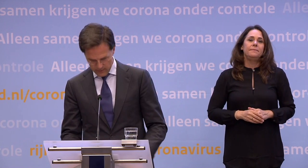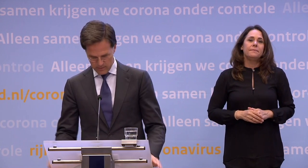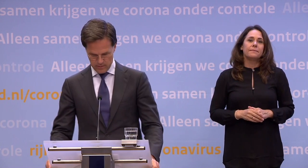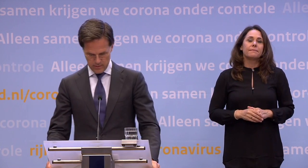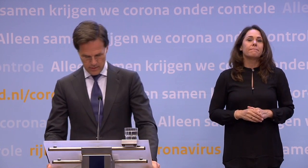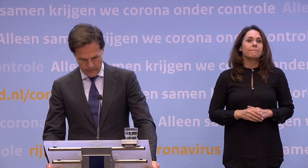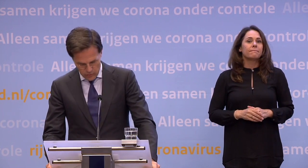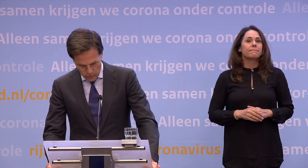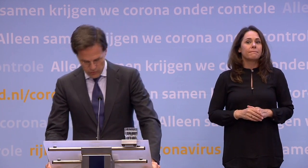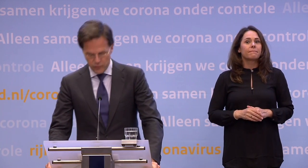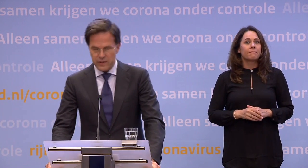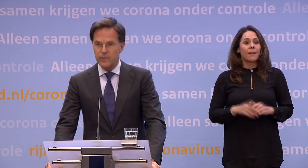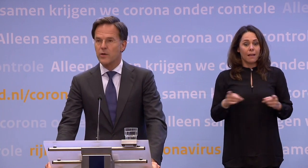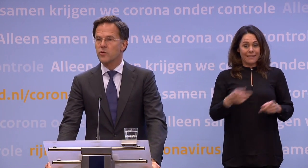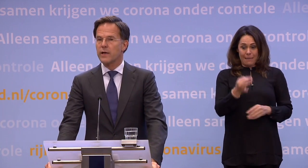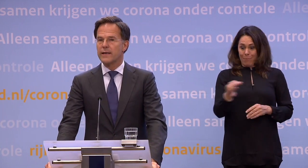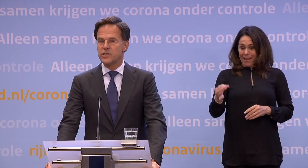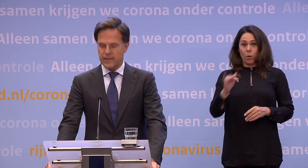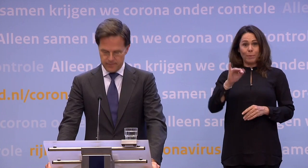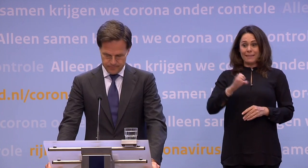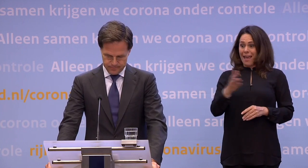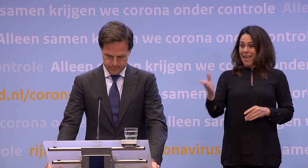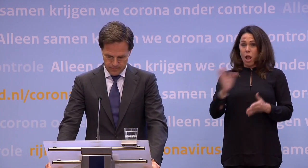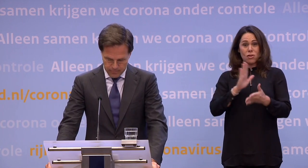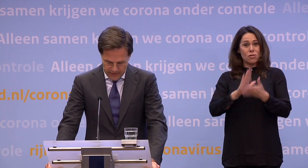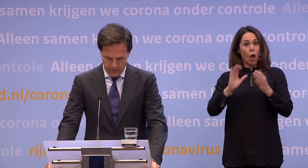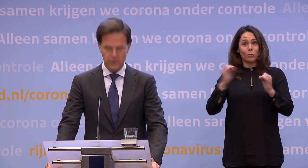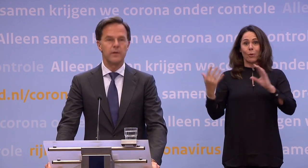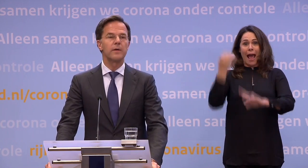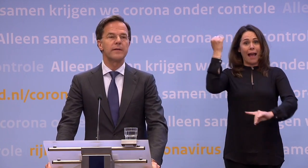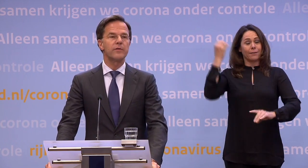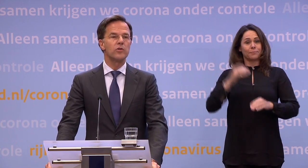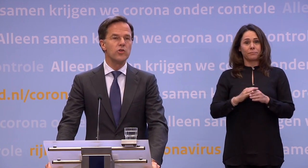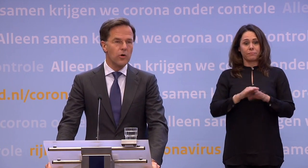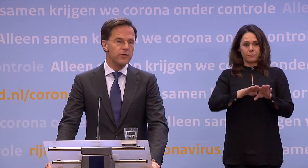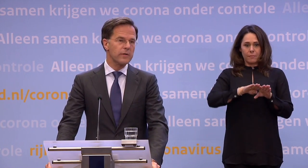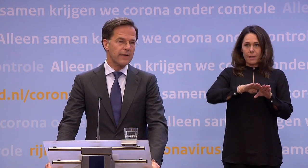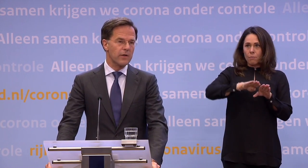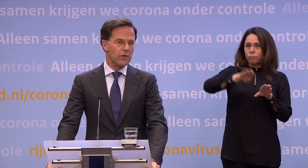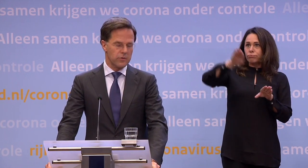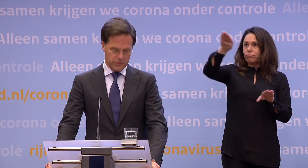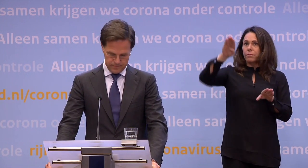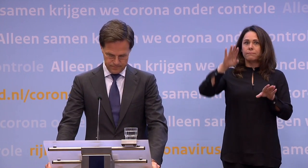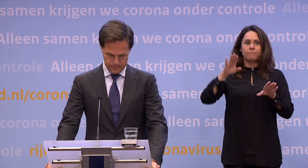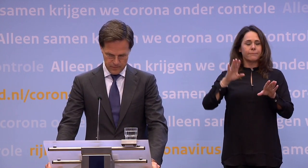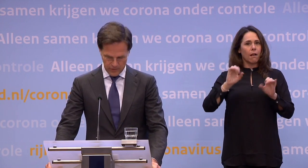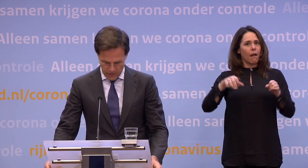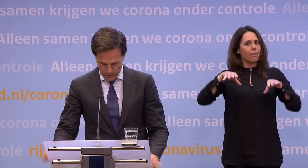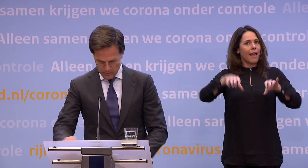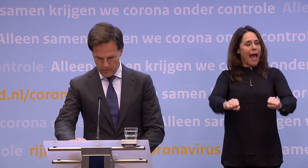Plekken die we nooit of ten nimmer hadden kunnen realiseren. Pieken die we nooit aan hadden gekund.